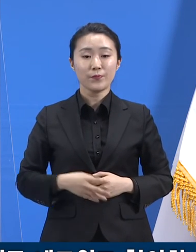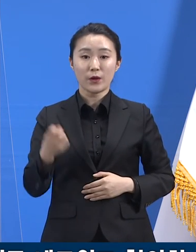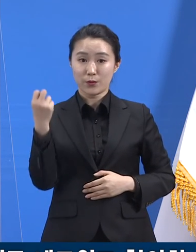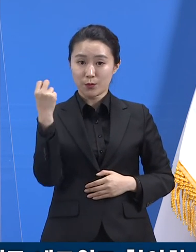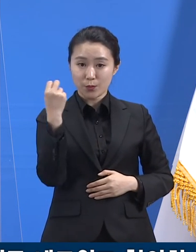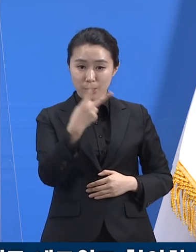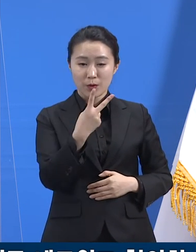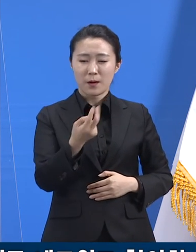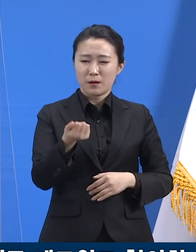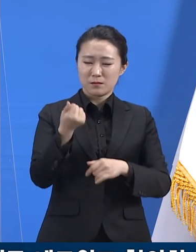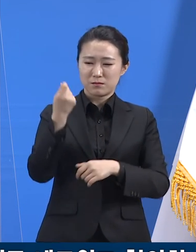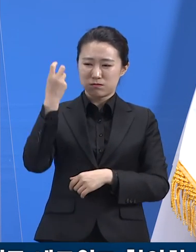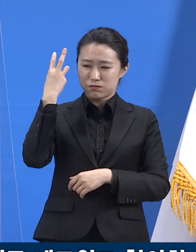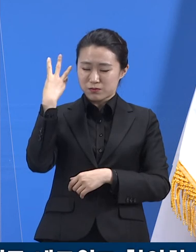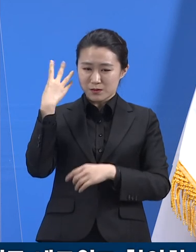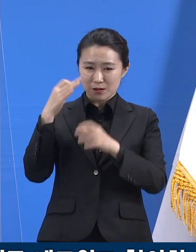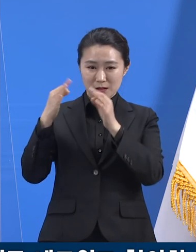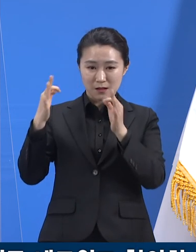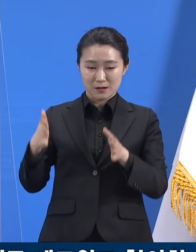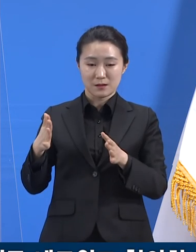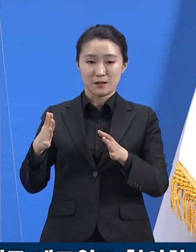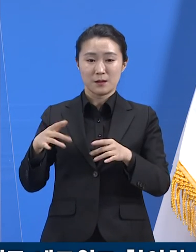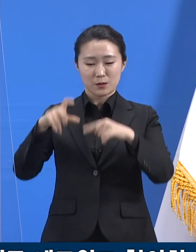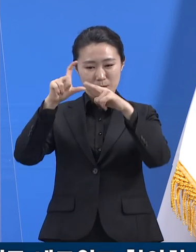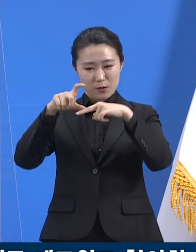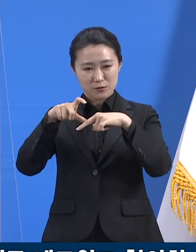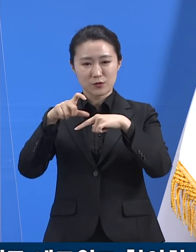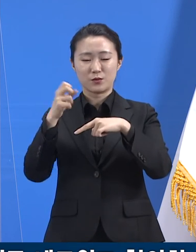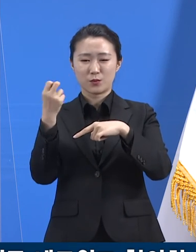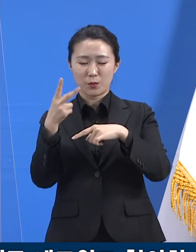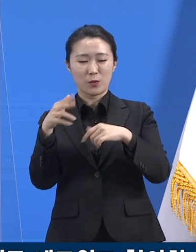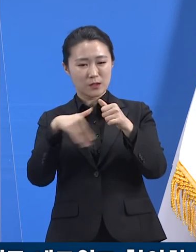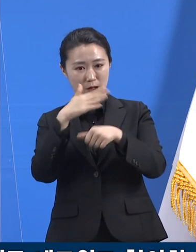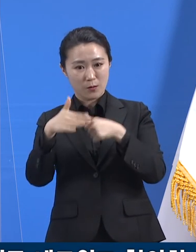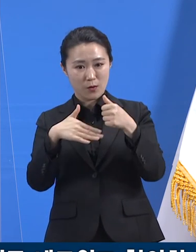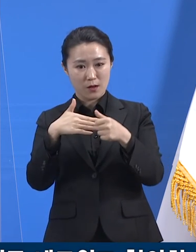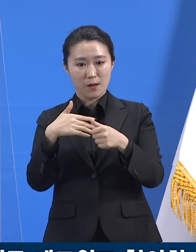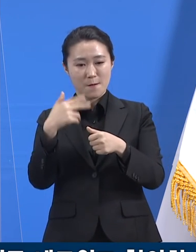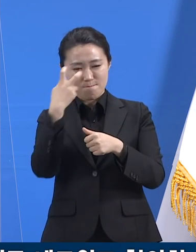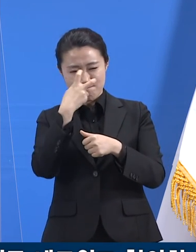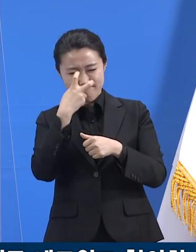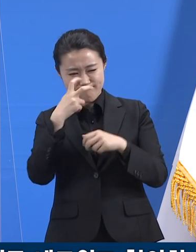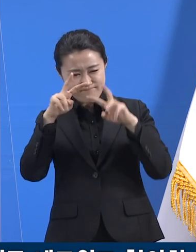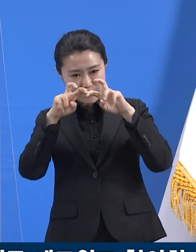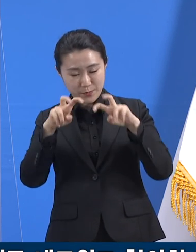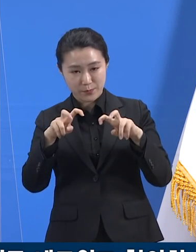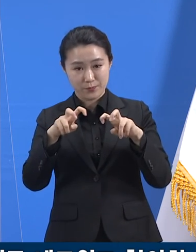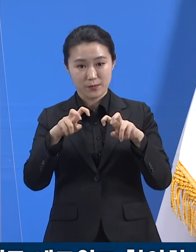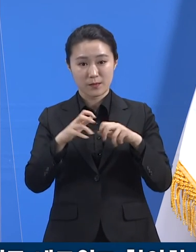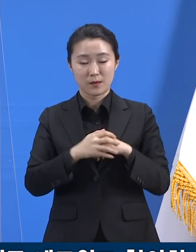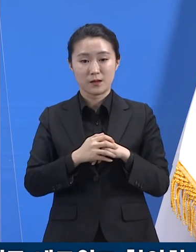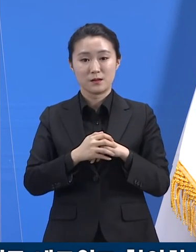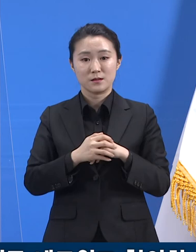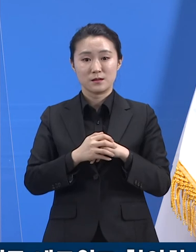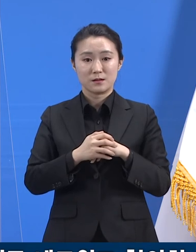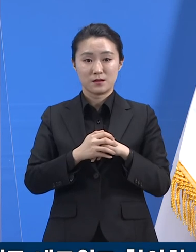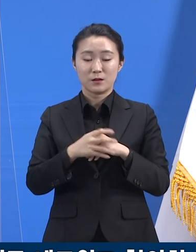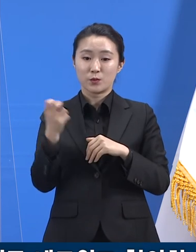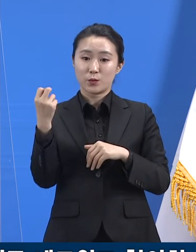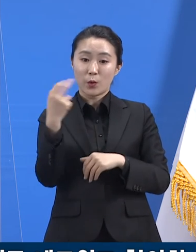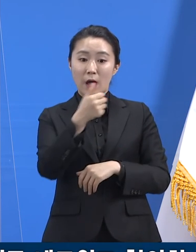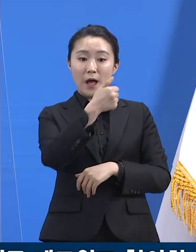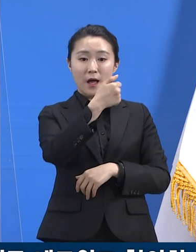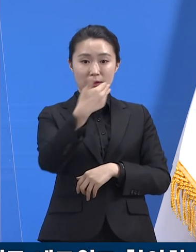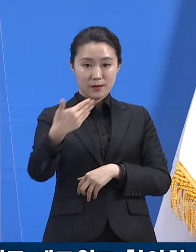문제점을 짚으며 대안을 논의했습니다. 지역예방접종센터가 모범적으로 운영되는 하남시의 우수 사례도